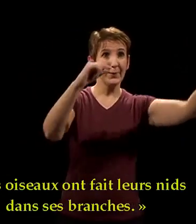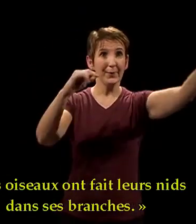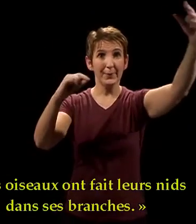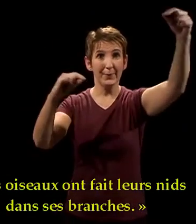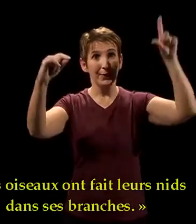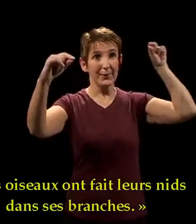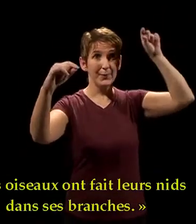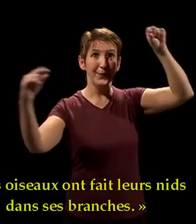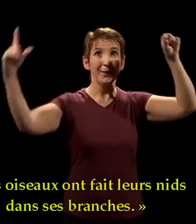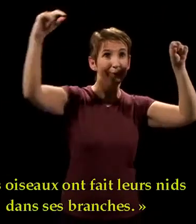branches.